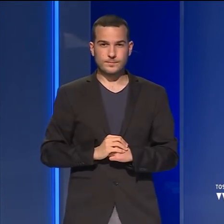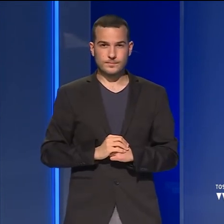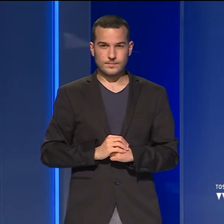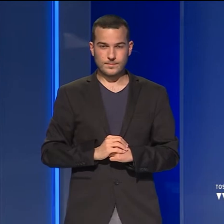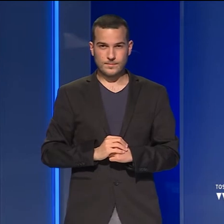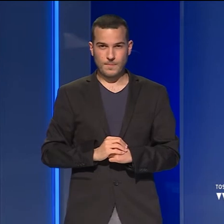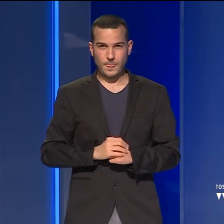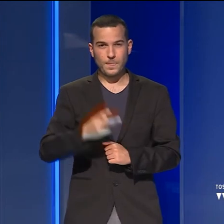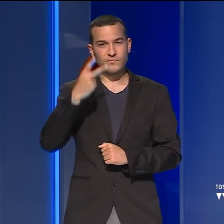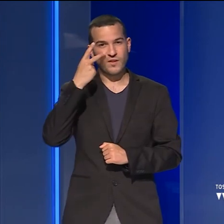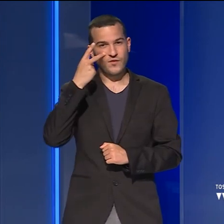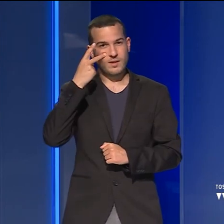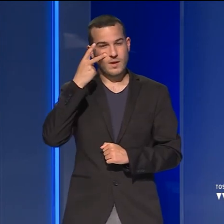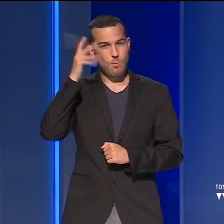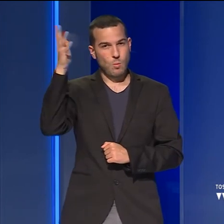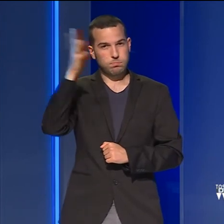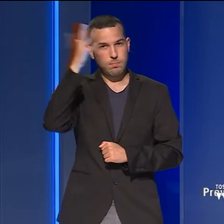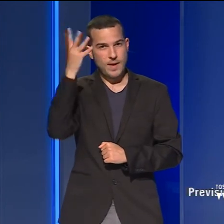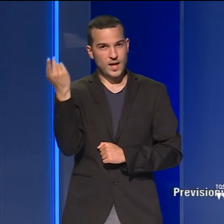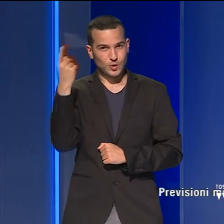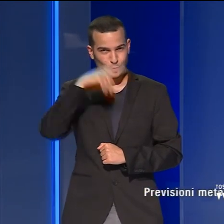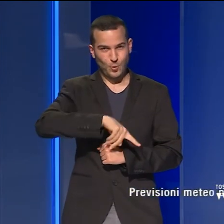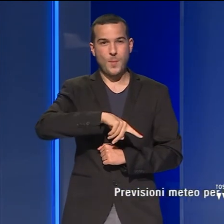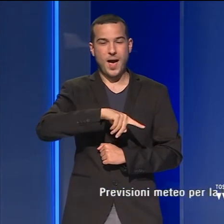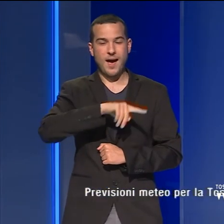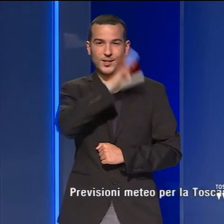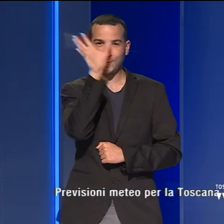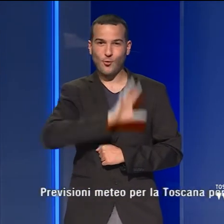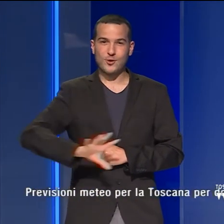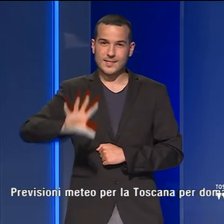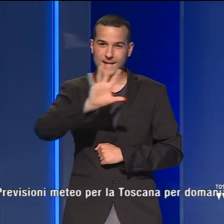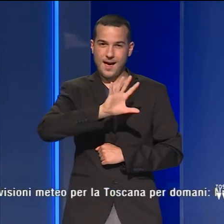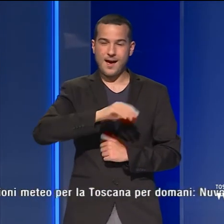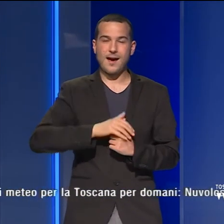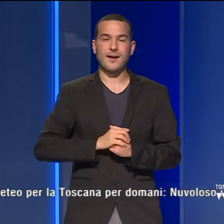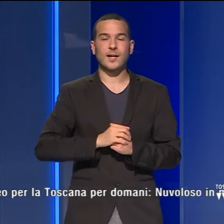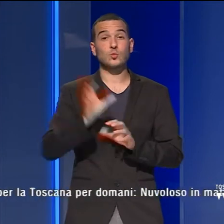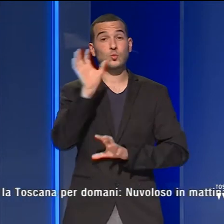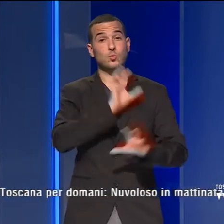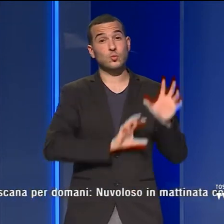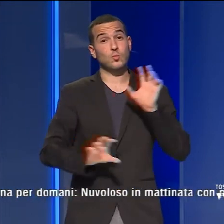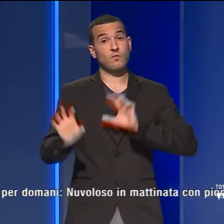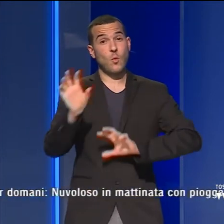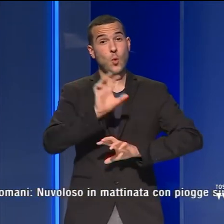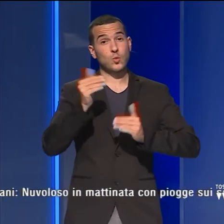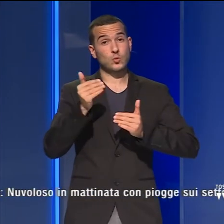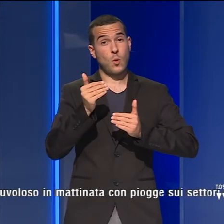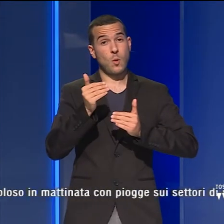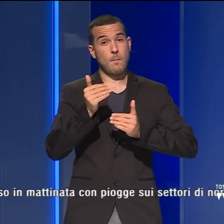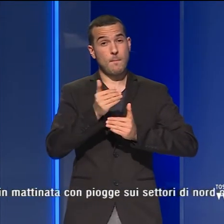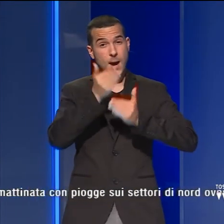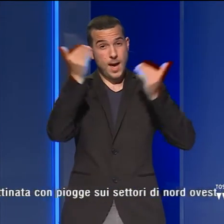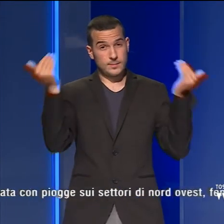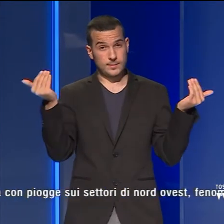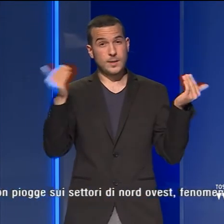E vediamo ora alle previsioni del tempo per domani in Toscana. Nuvoloso in mattinata, con